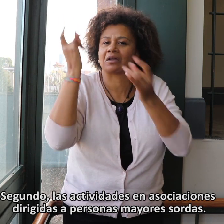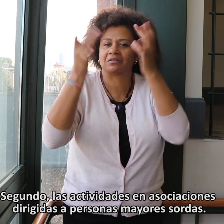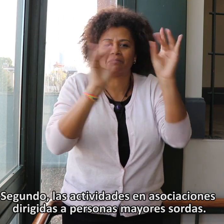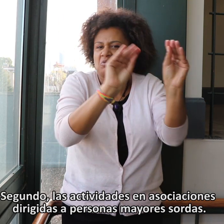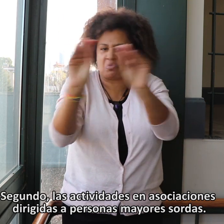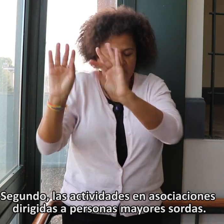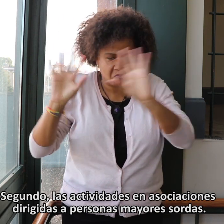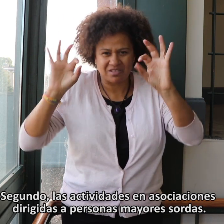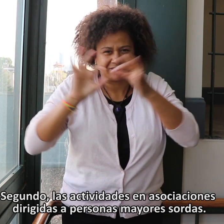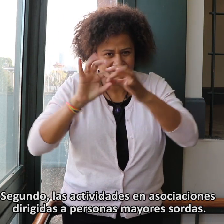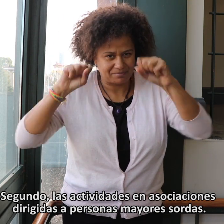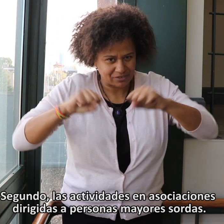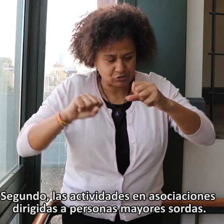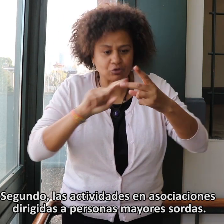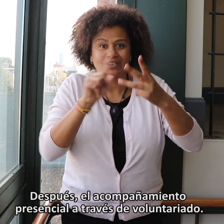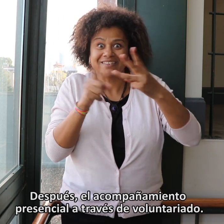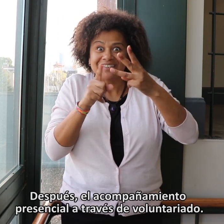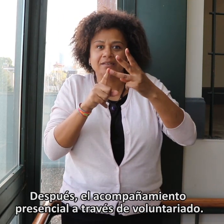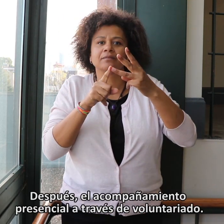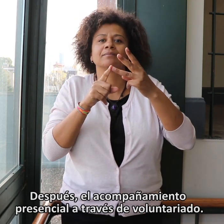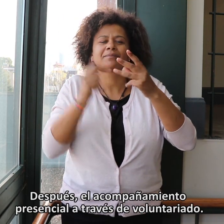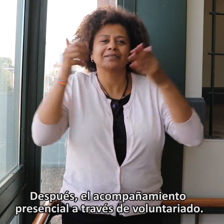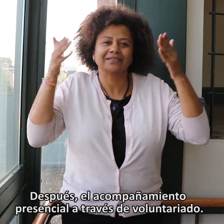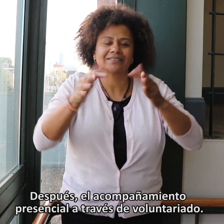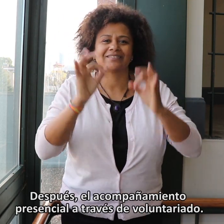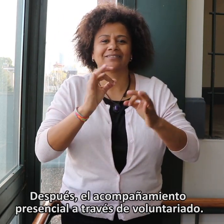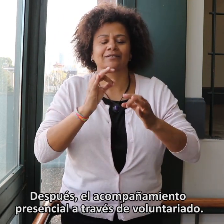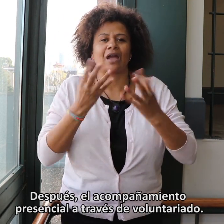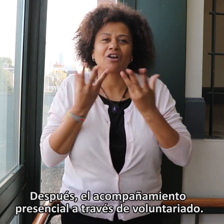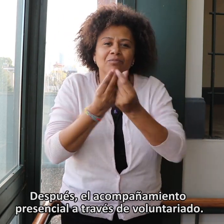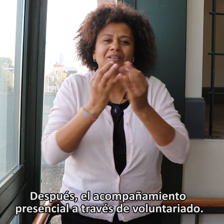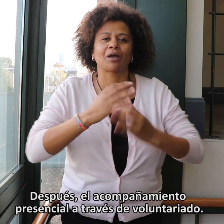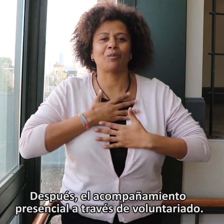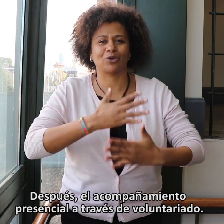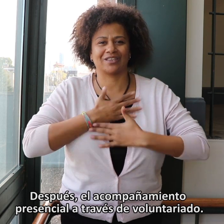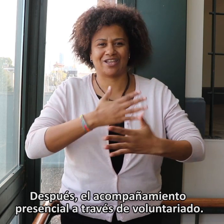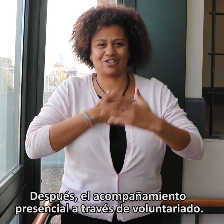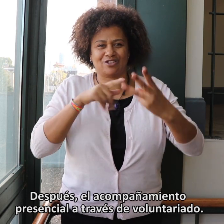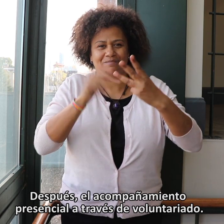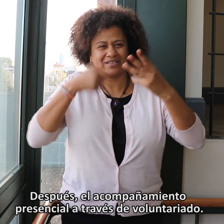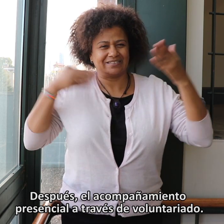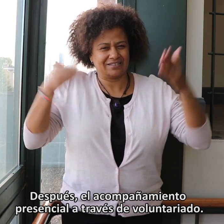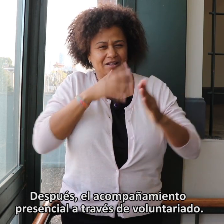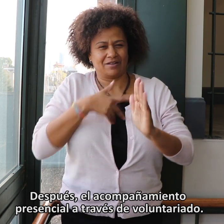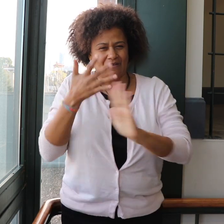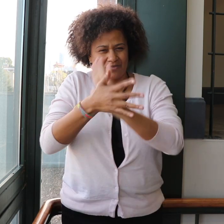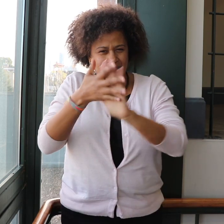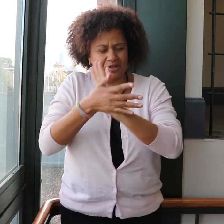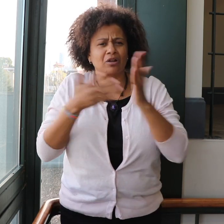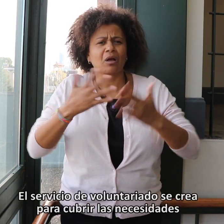asociaciones dirigidas a personas mayores sordas. Después, el acompañamiento presencial a través de voluntariado. El